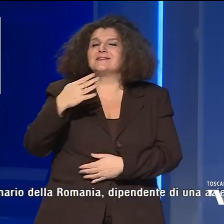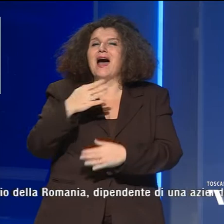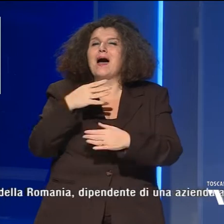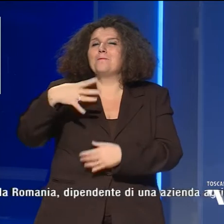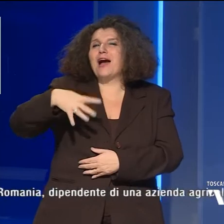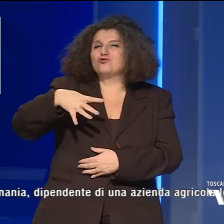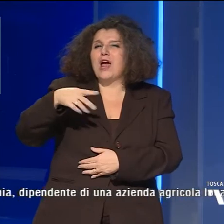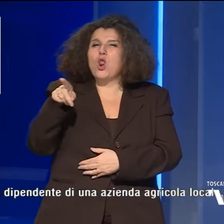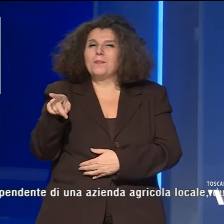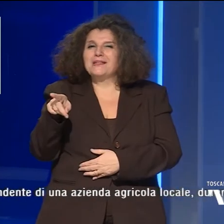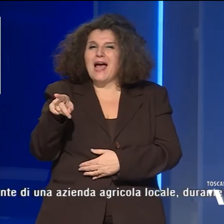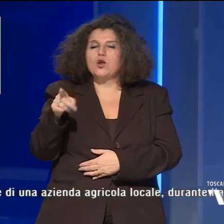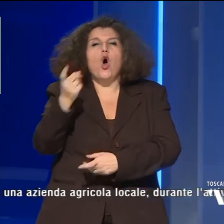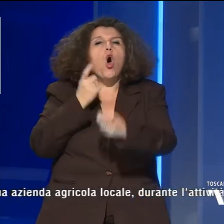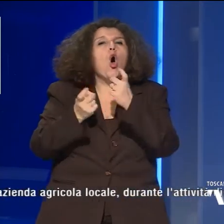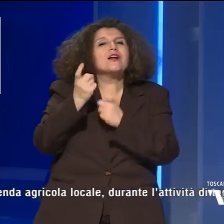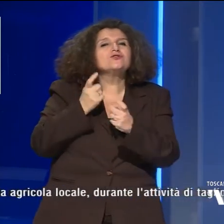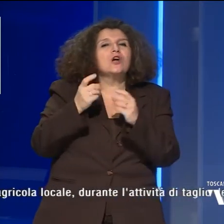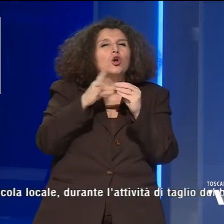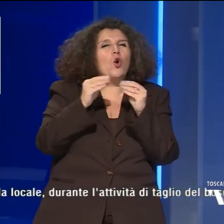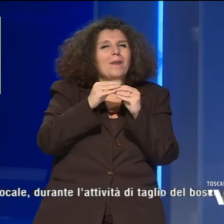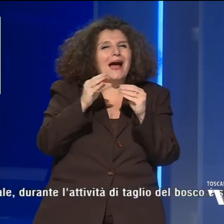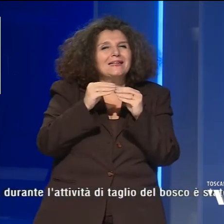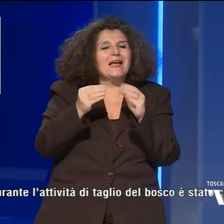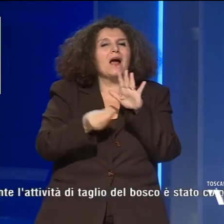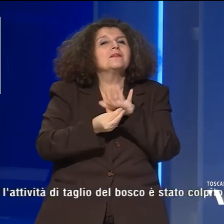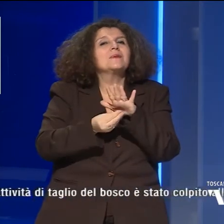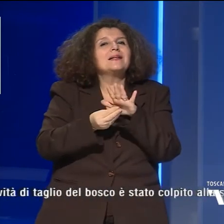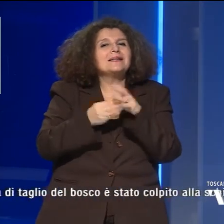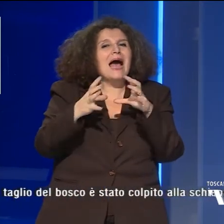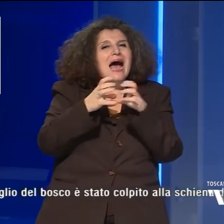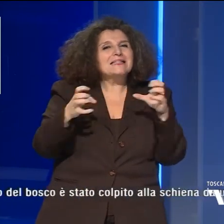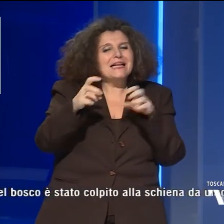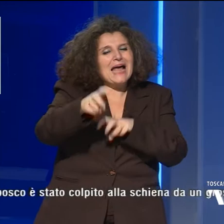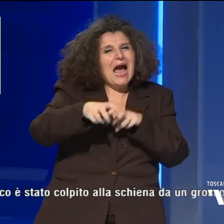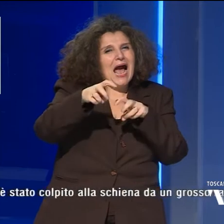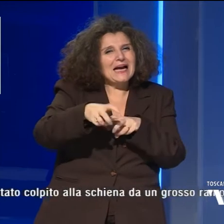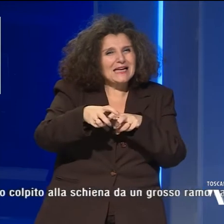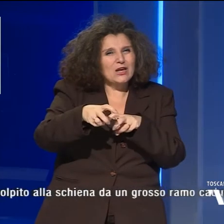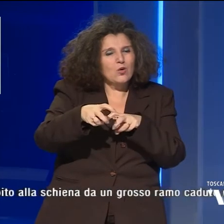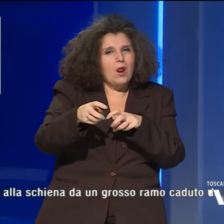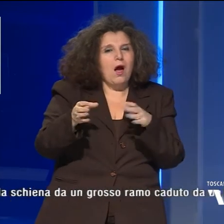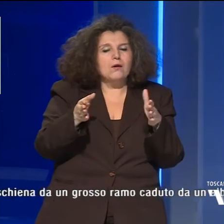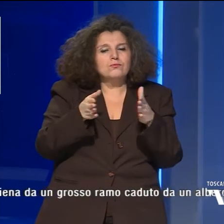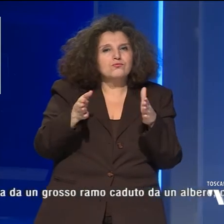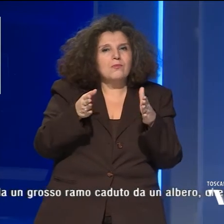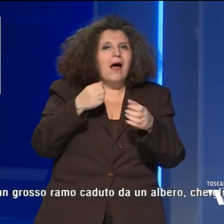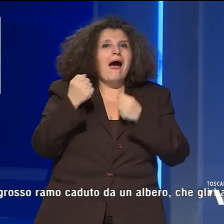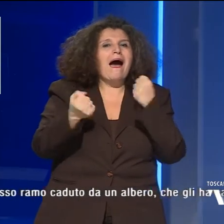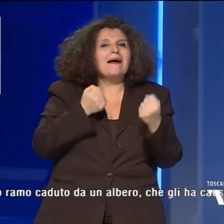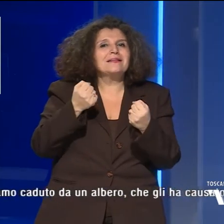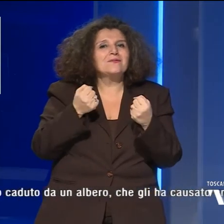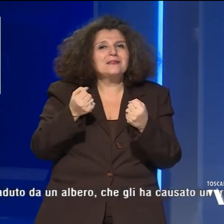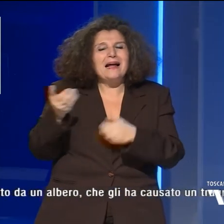originario però della Romania, dipendente di un'azienda agricola locale, durante l'attività di